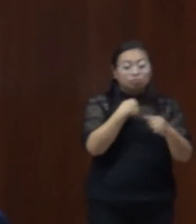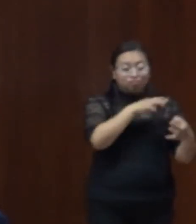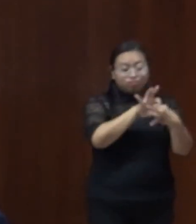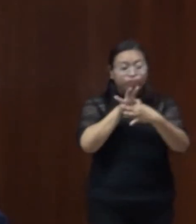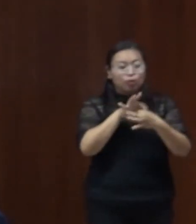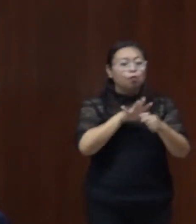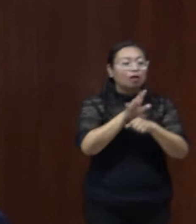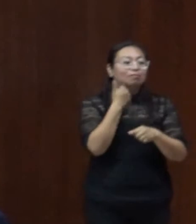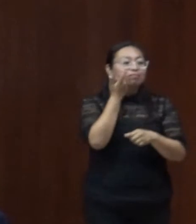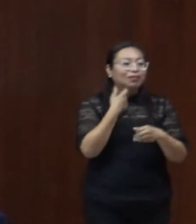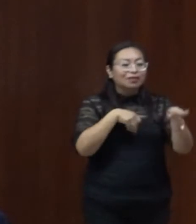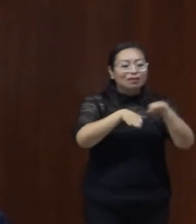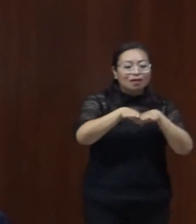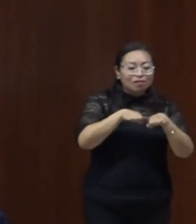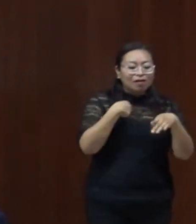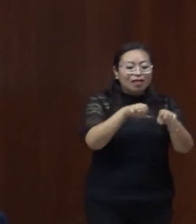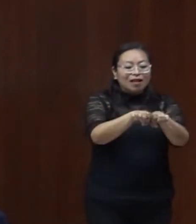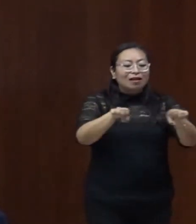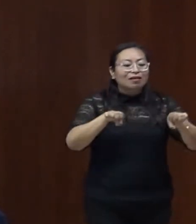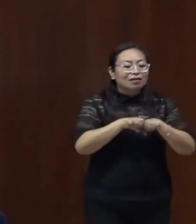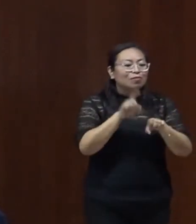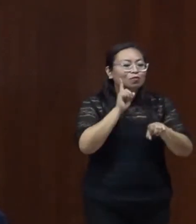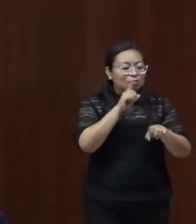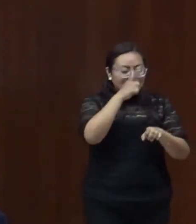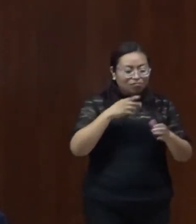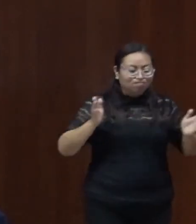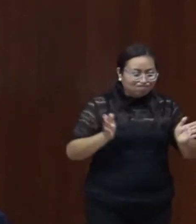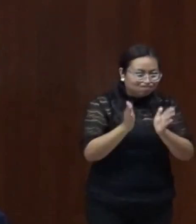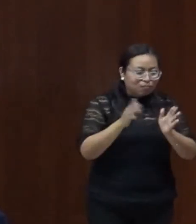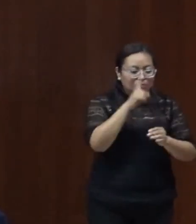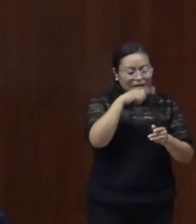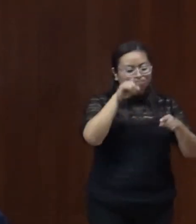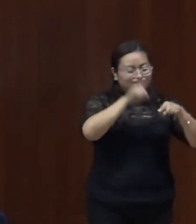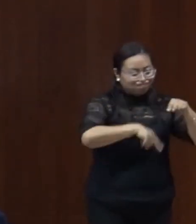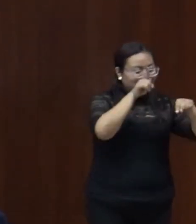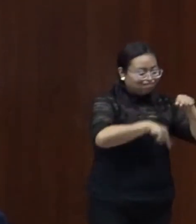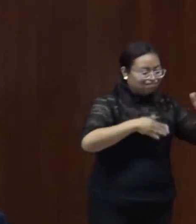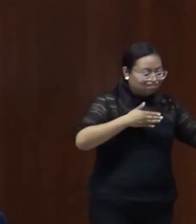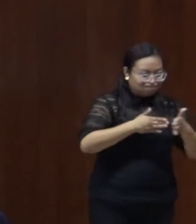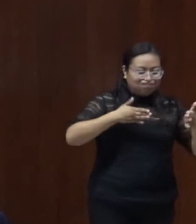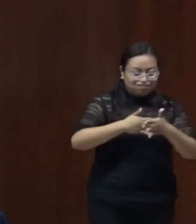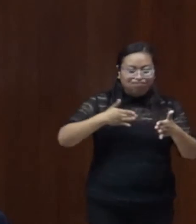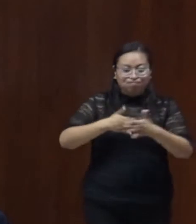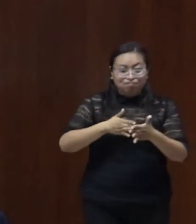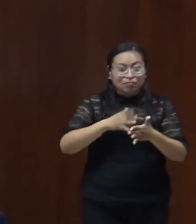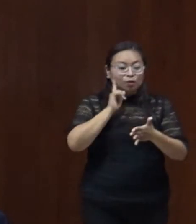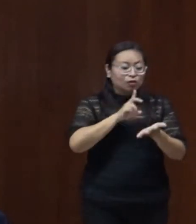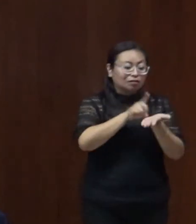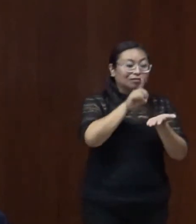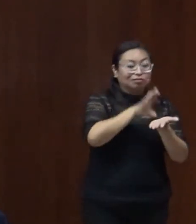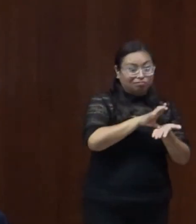hacer un trabajo colectivo en equipo para ir derribando las barreras sociales que discapacitan.